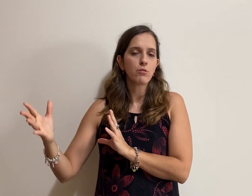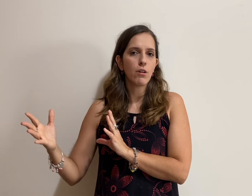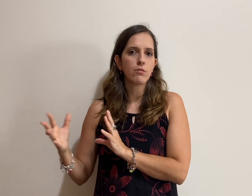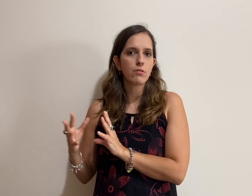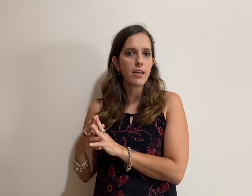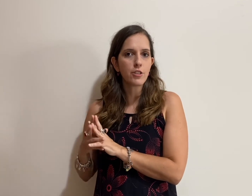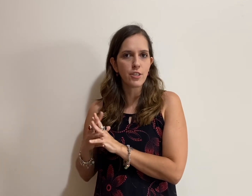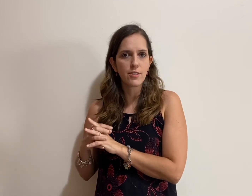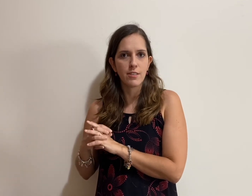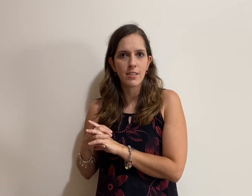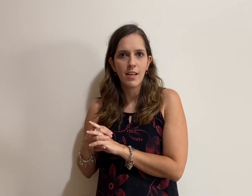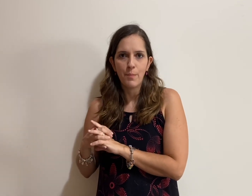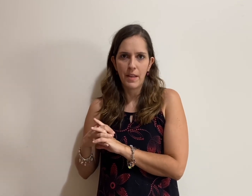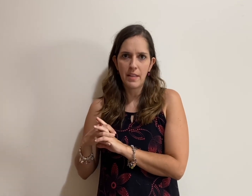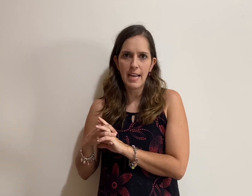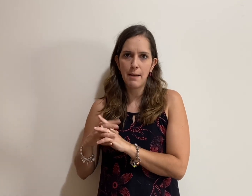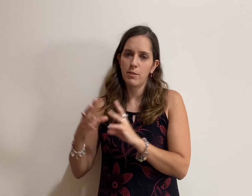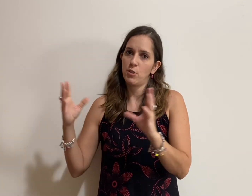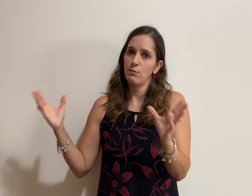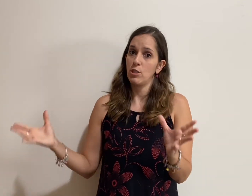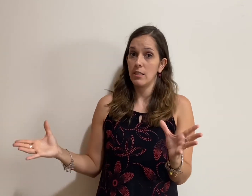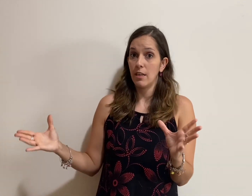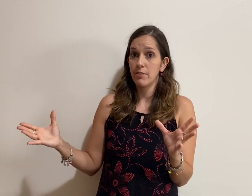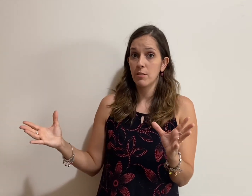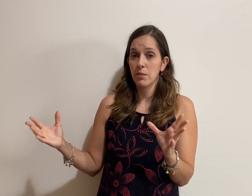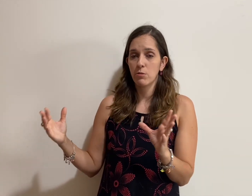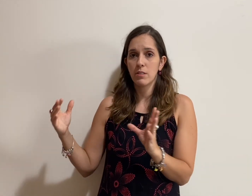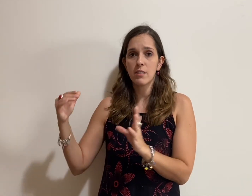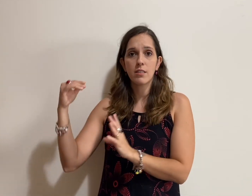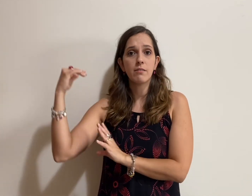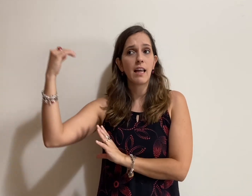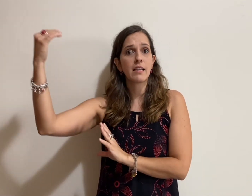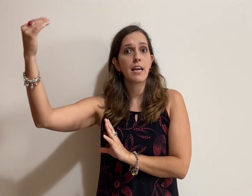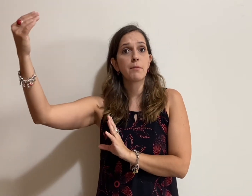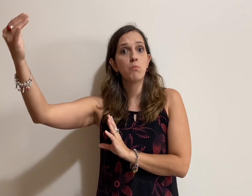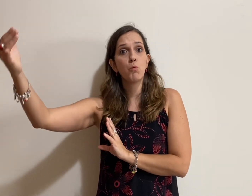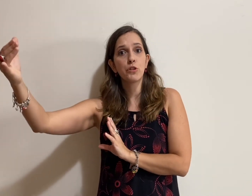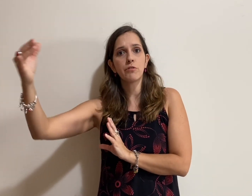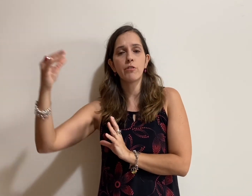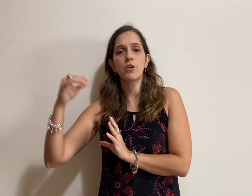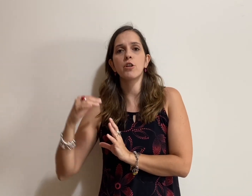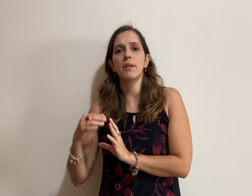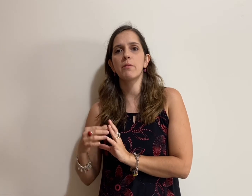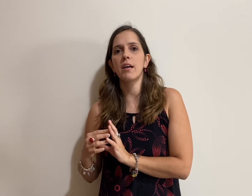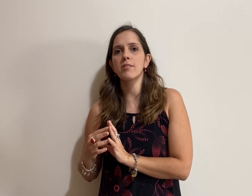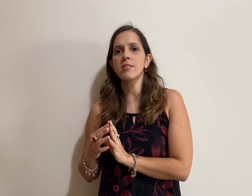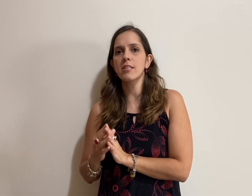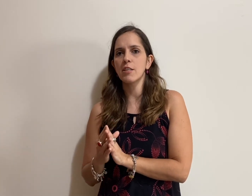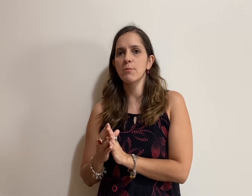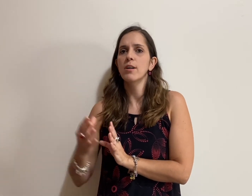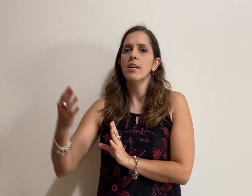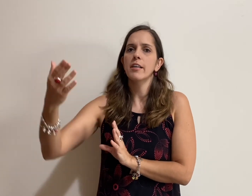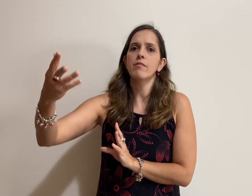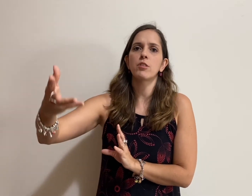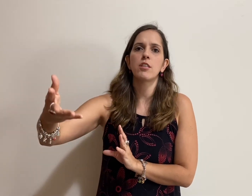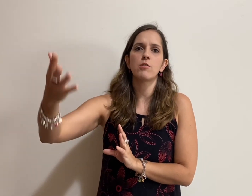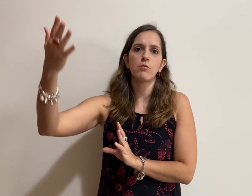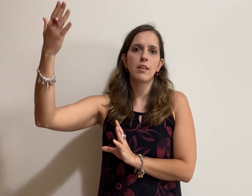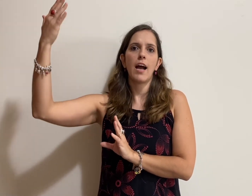nossos artistas. Na época, se você quiser fazer uma associação, lá na época muito forte é o neoclassicismo, que vocês estudaram